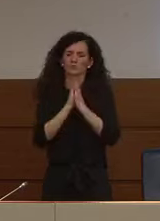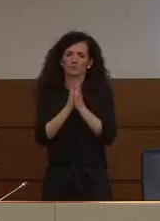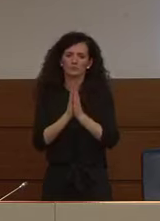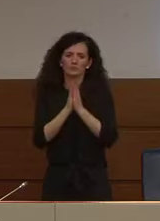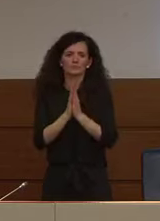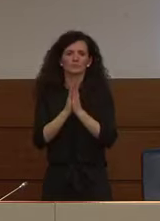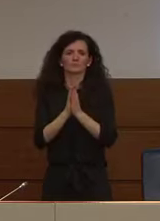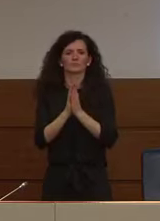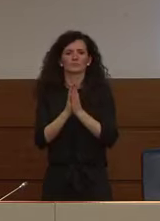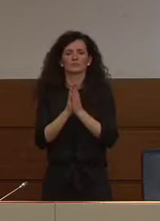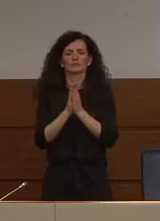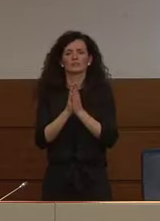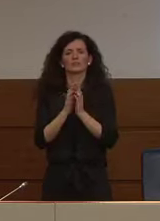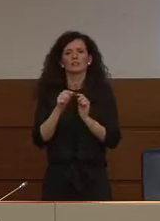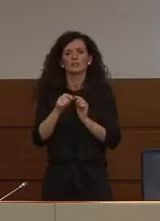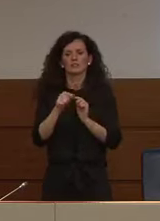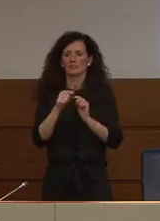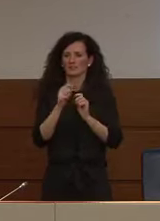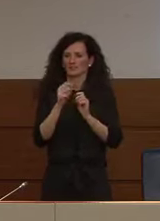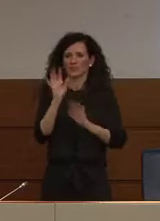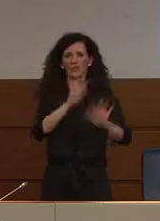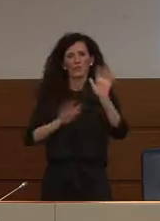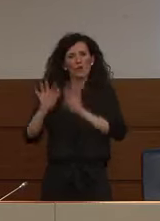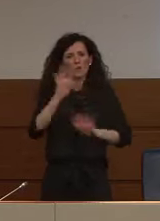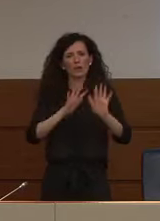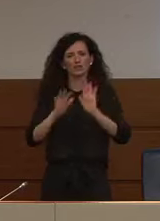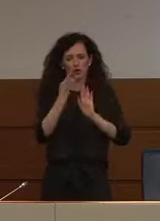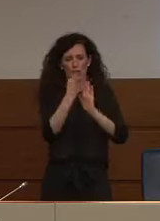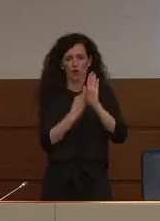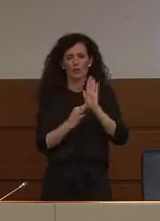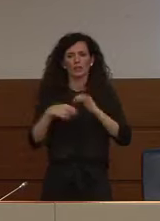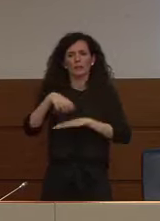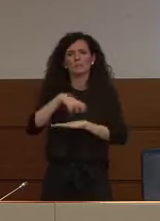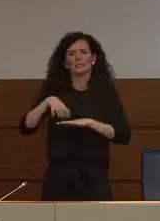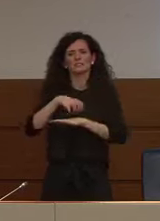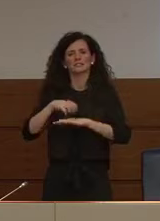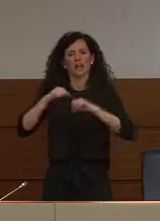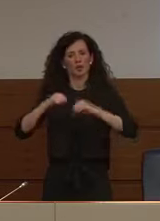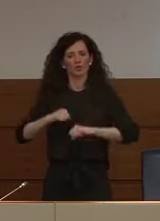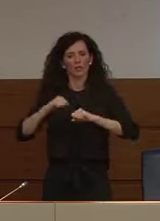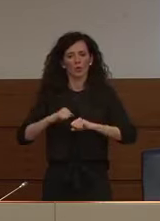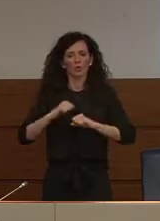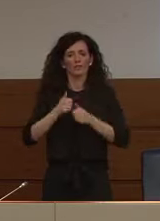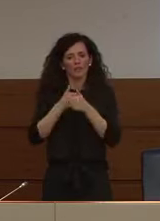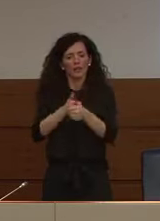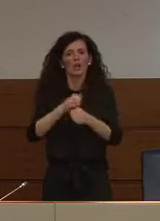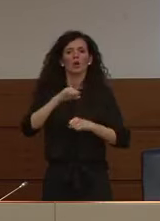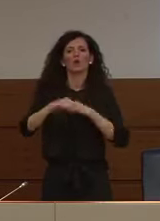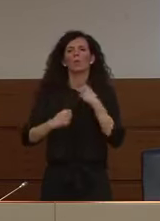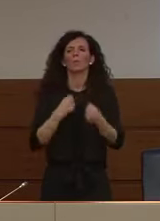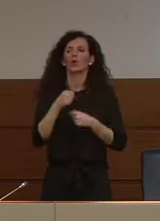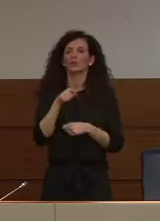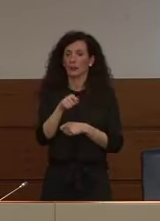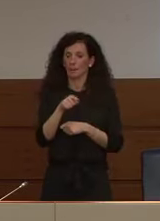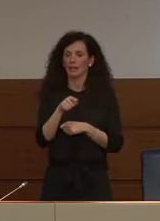nel famoso del calogo elaborato dal Ministero della Salute è evidentemente ben scritto